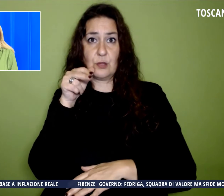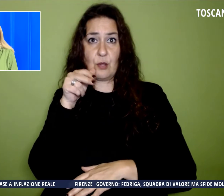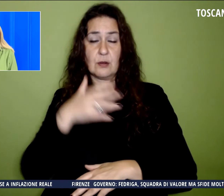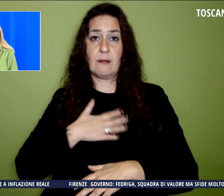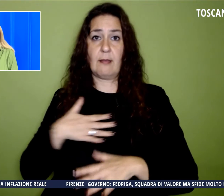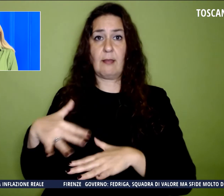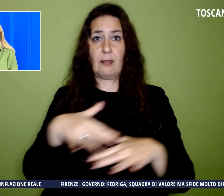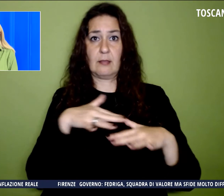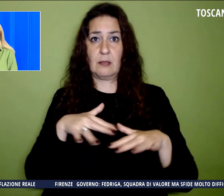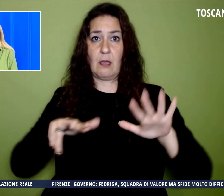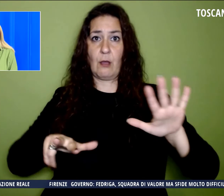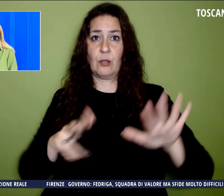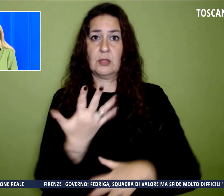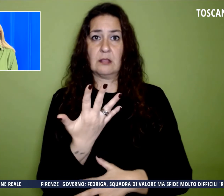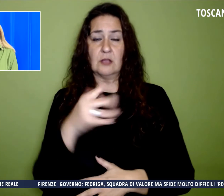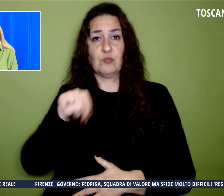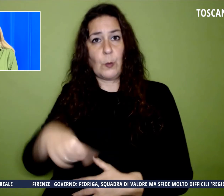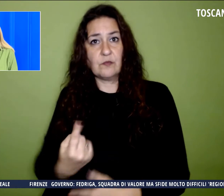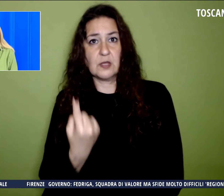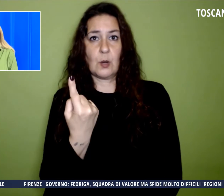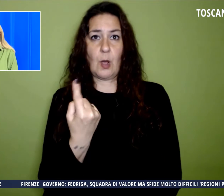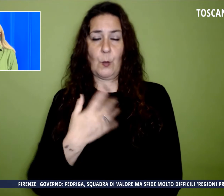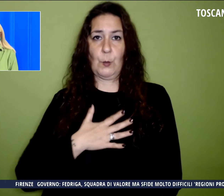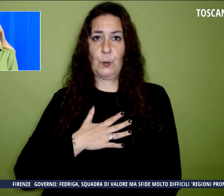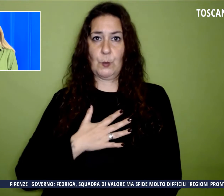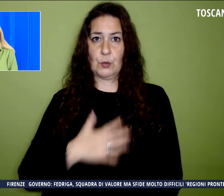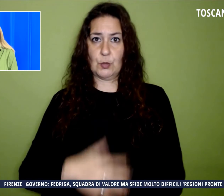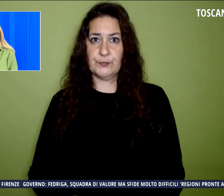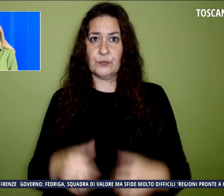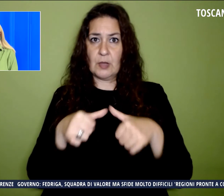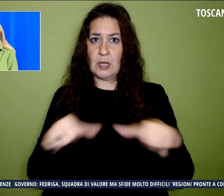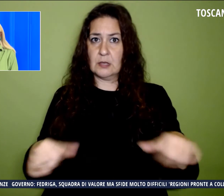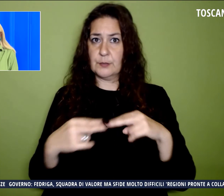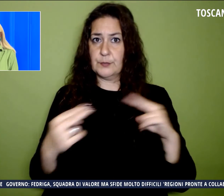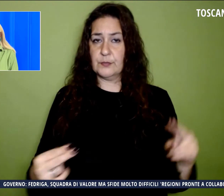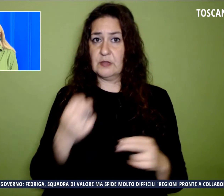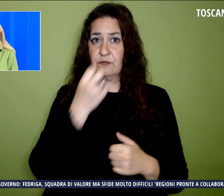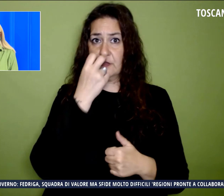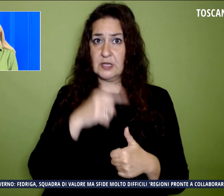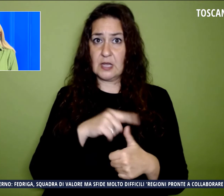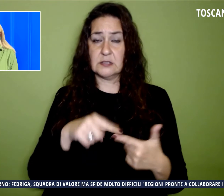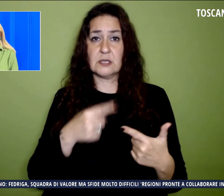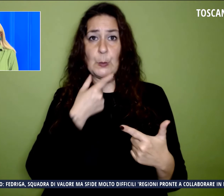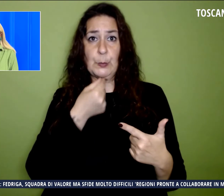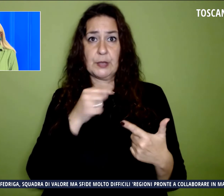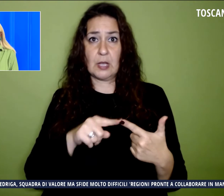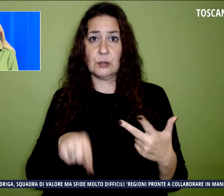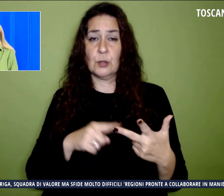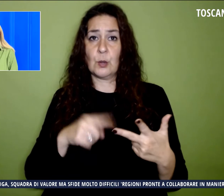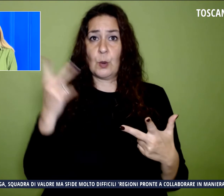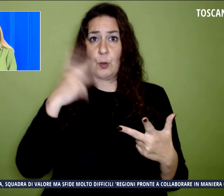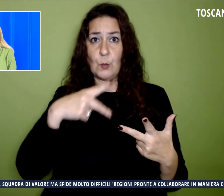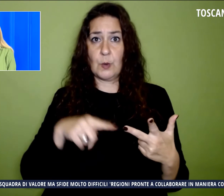,1 anni, residenti nelle province di Firenze, Prato, Lucca, Pisa,